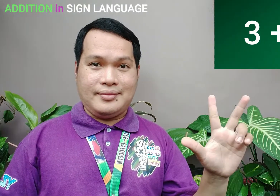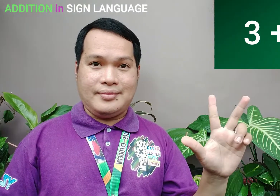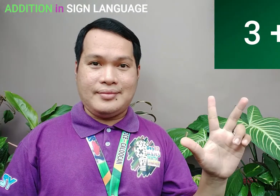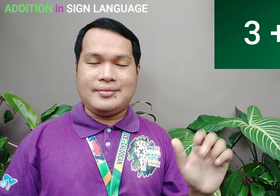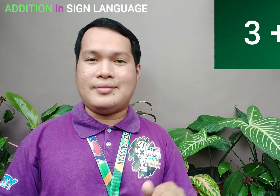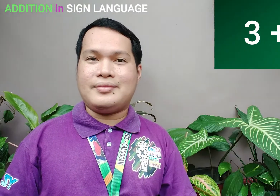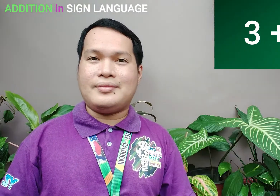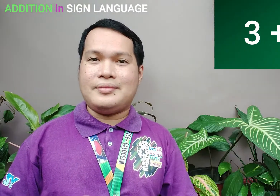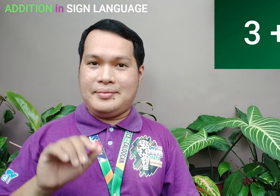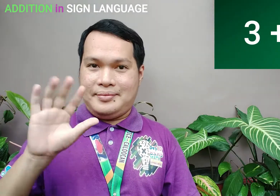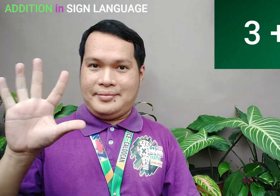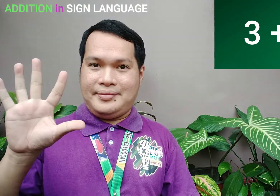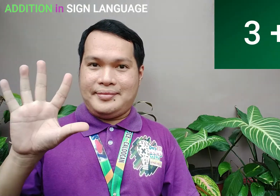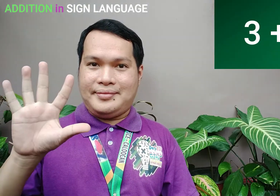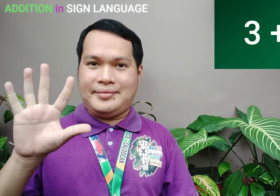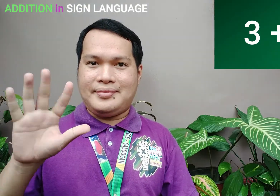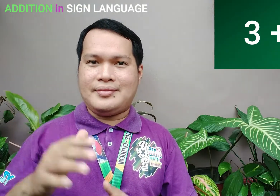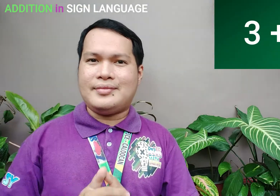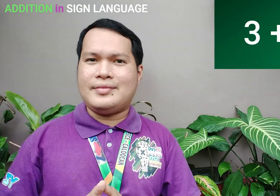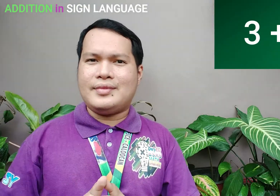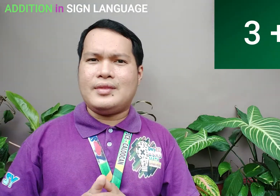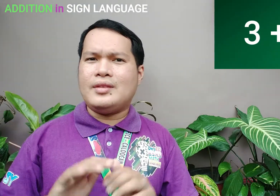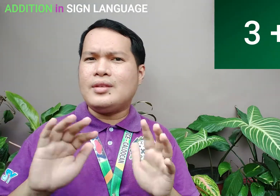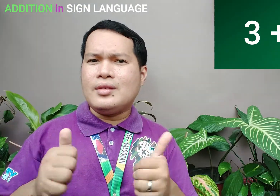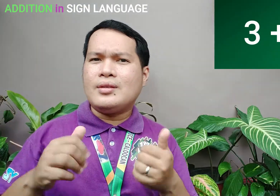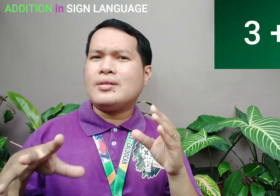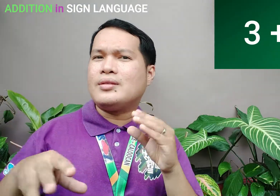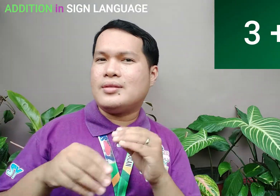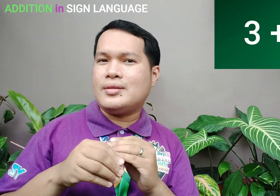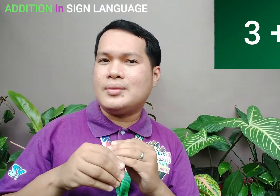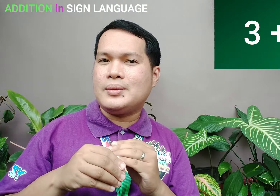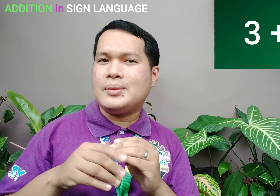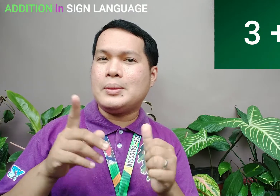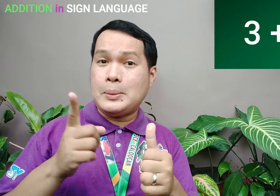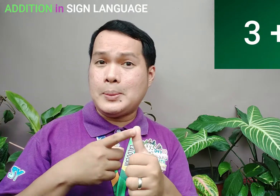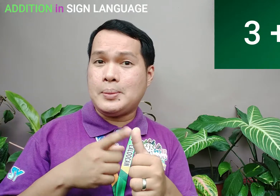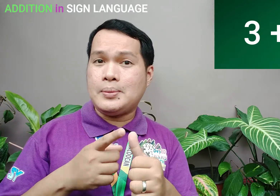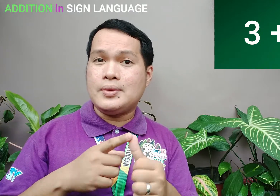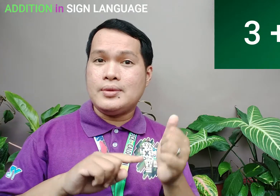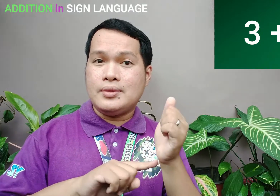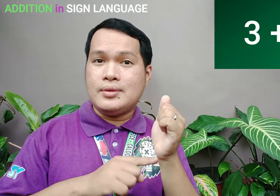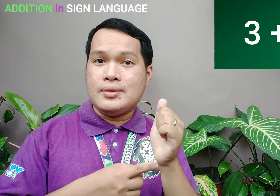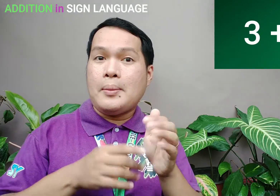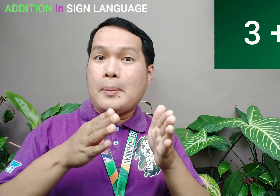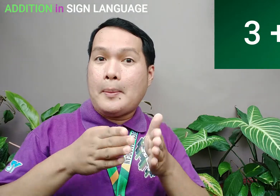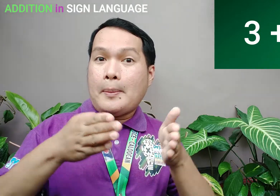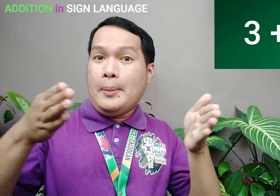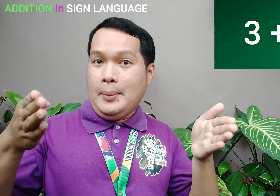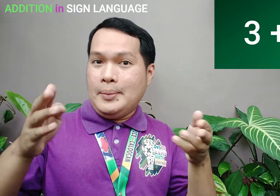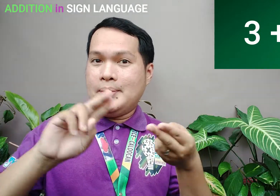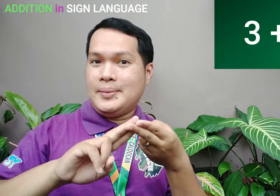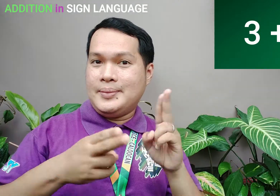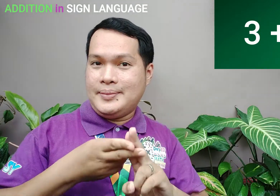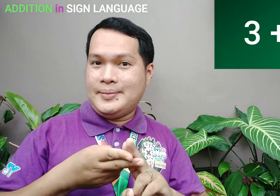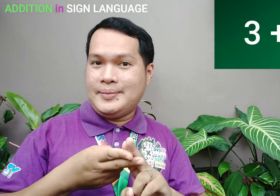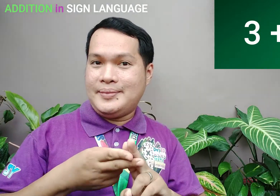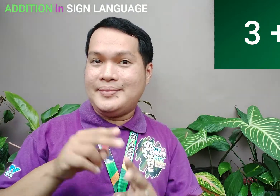3 plus 5 Paano tayo mag-add? Una, umpisahan muna natin sa bigger